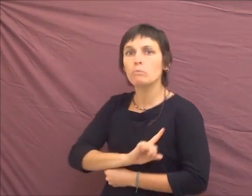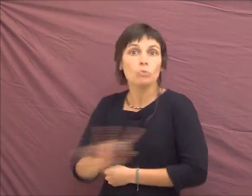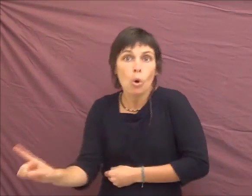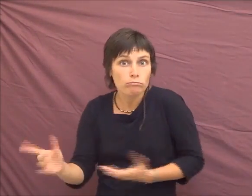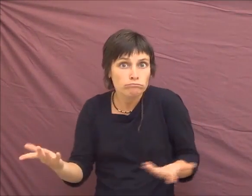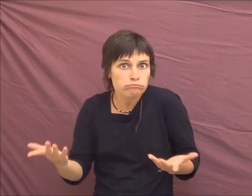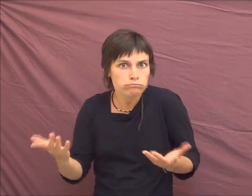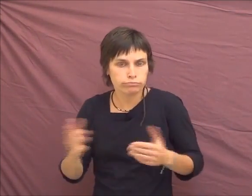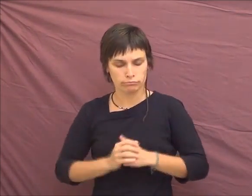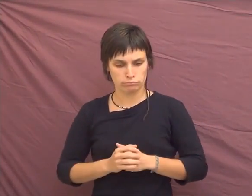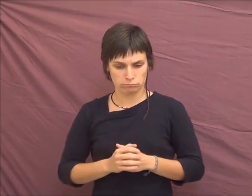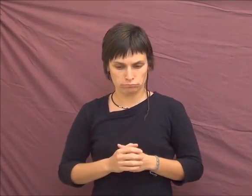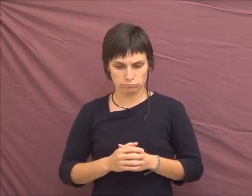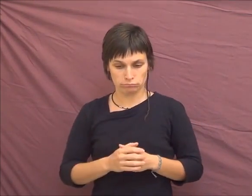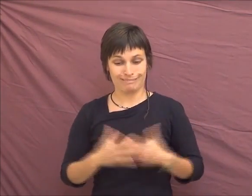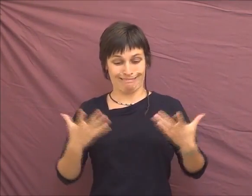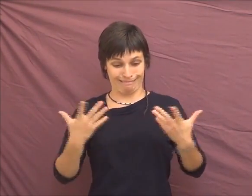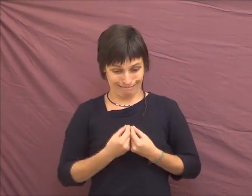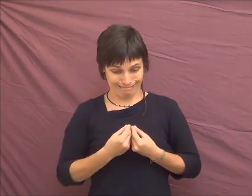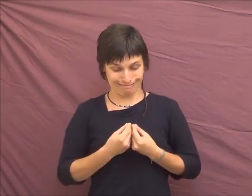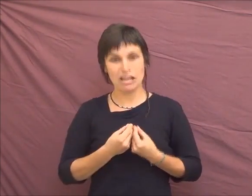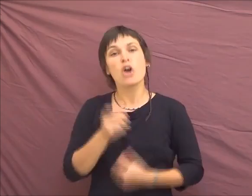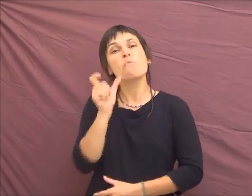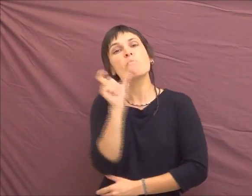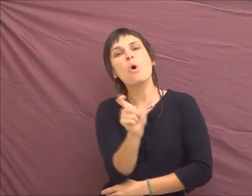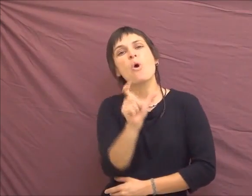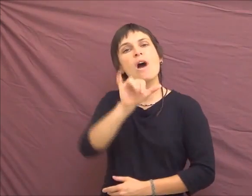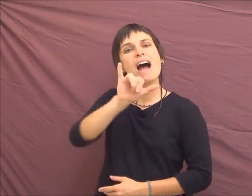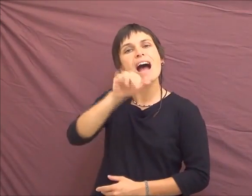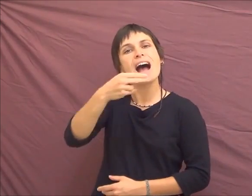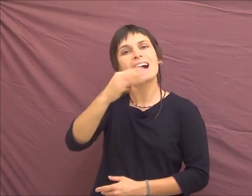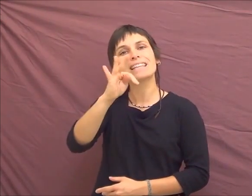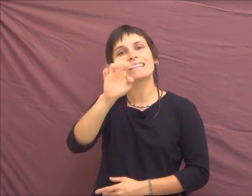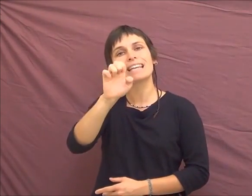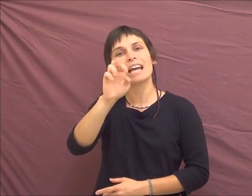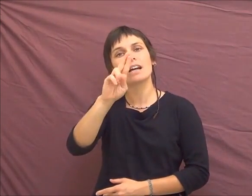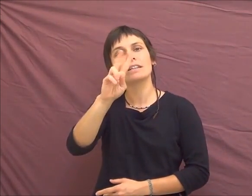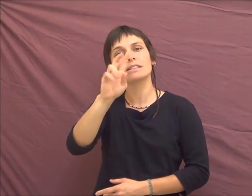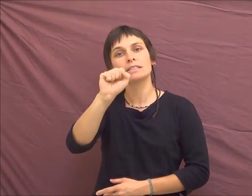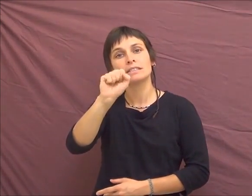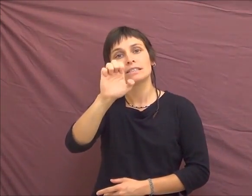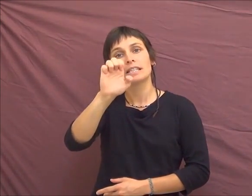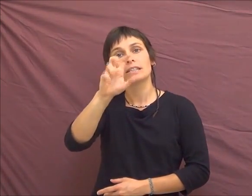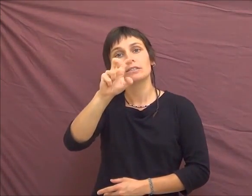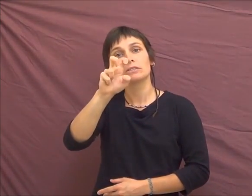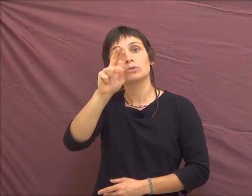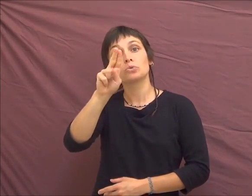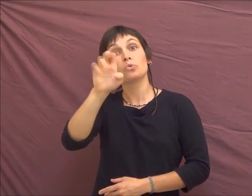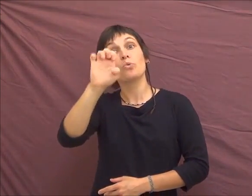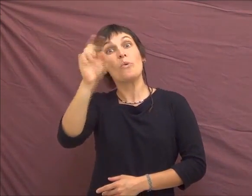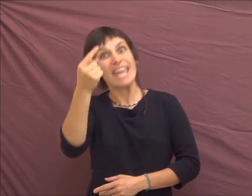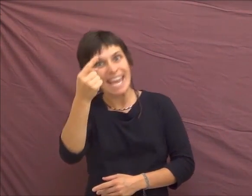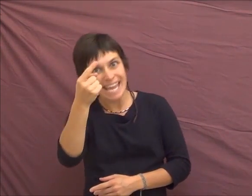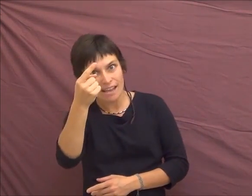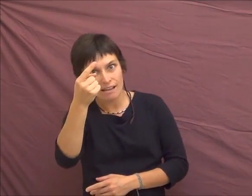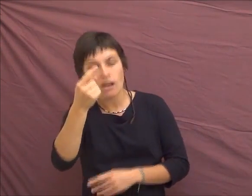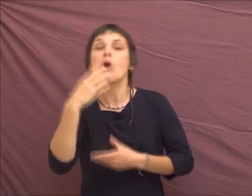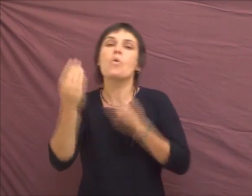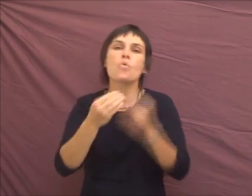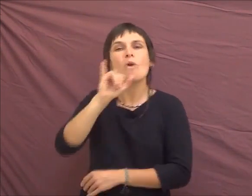Voilà. Ça, c'est des intersexués, ou des intersexes avec un petit i. Et à l'intérieur de tout ça,